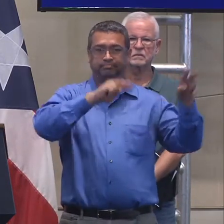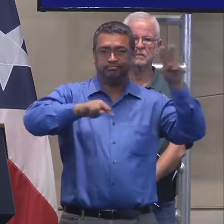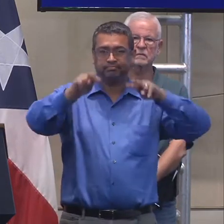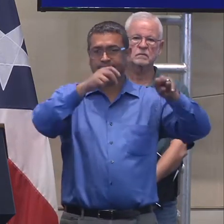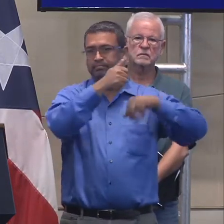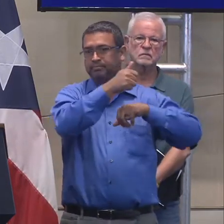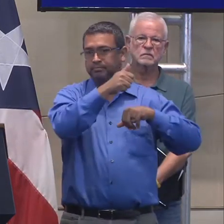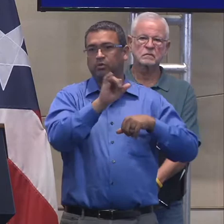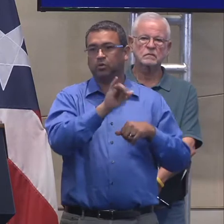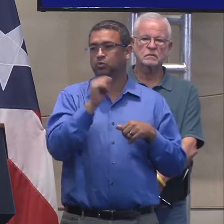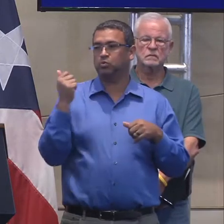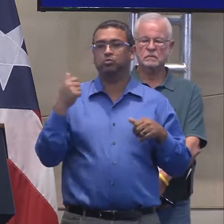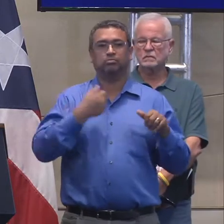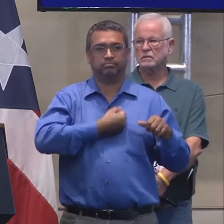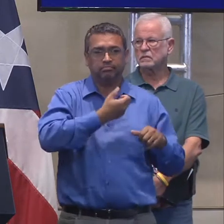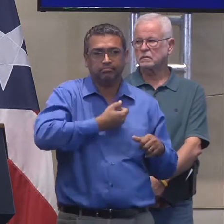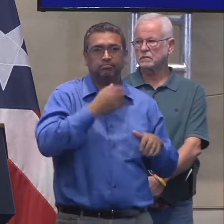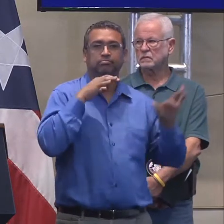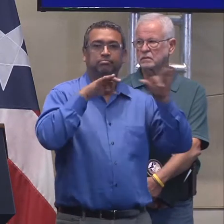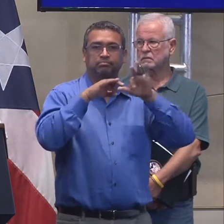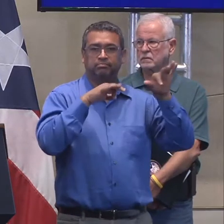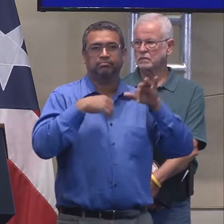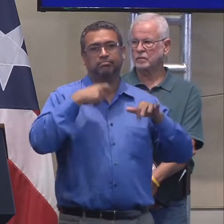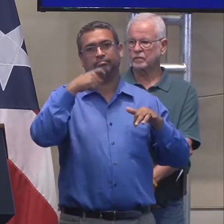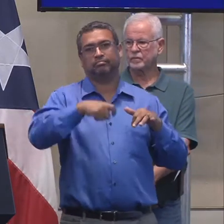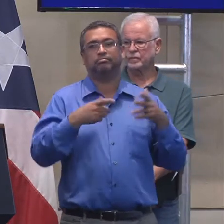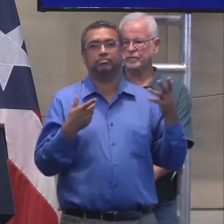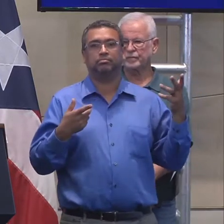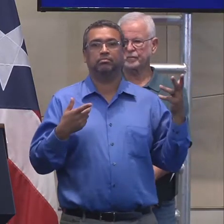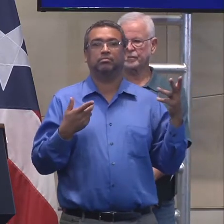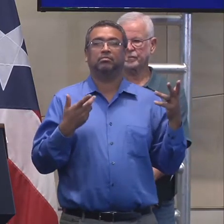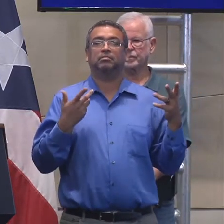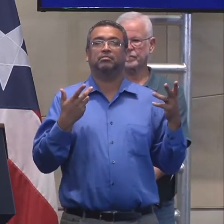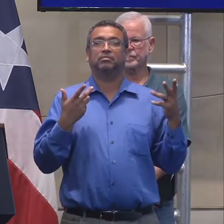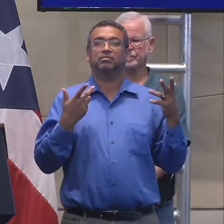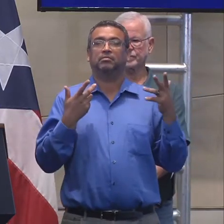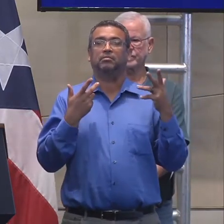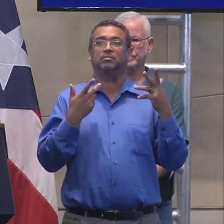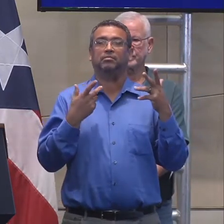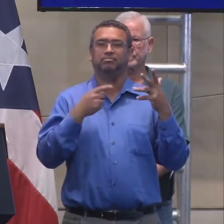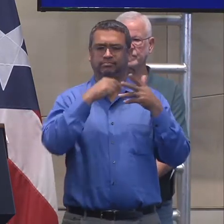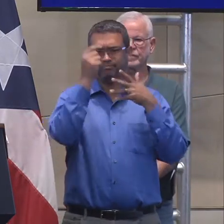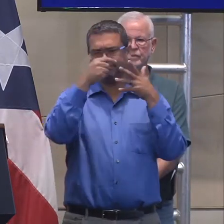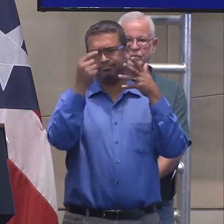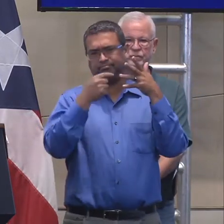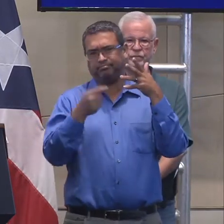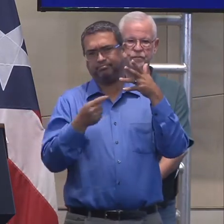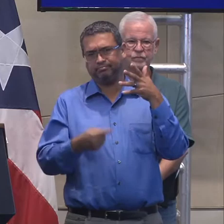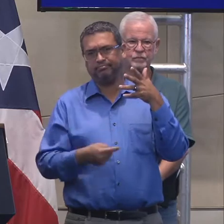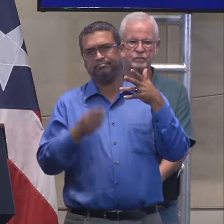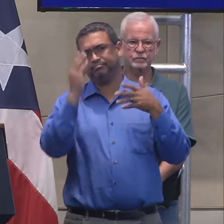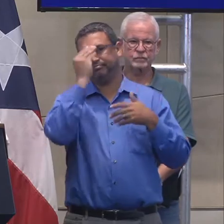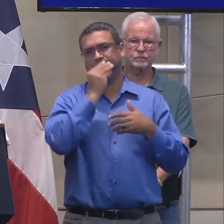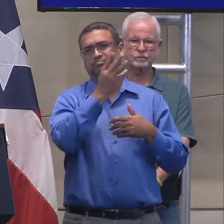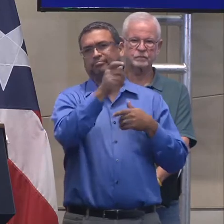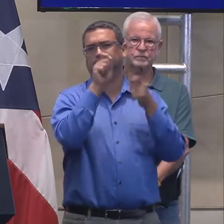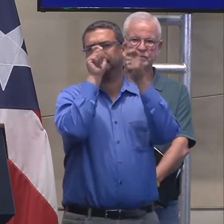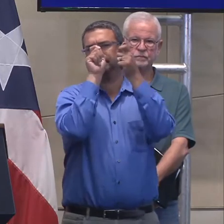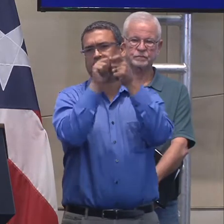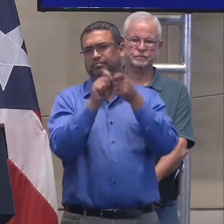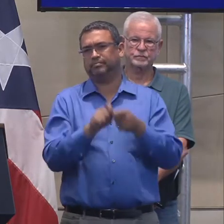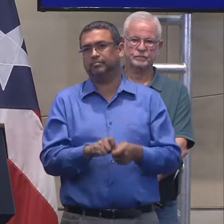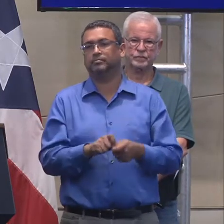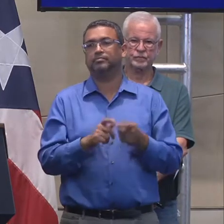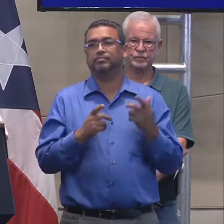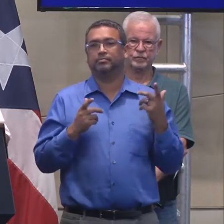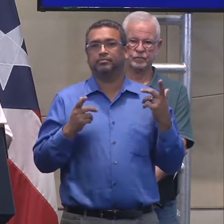escuchar nuestros pedidos, yo voy a reiterar tal vez de una manera un poco más granular lo que van a ser nuestros pedidos específicos para esta